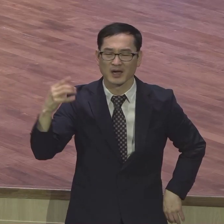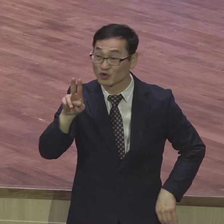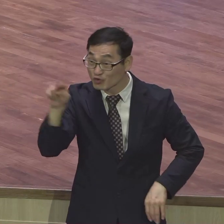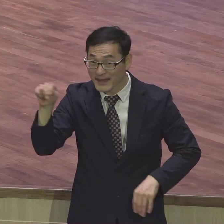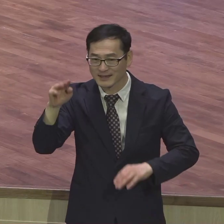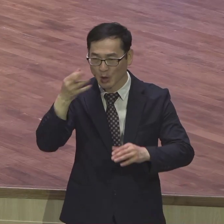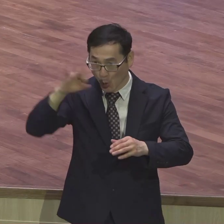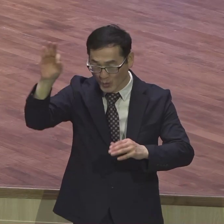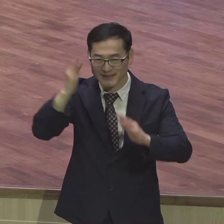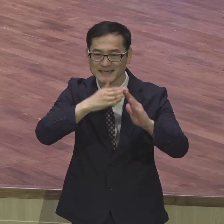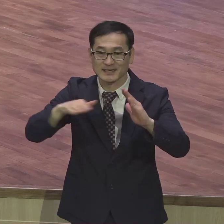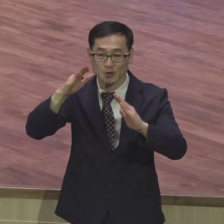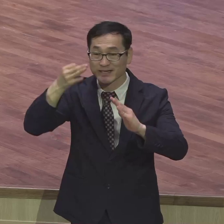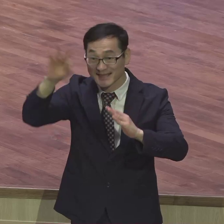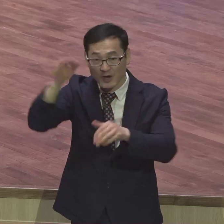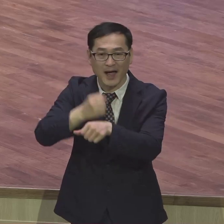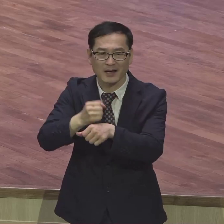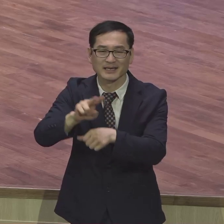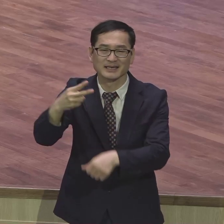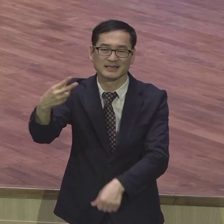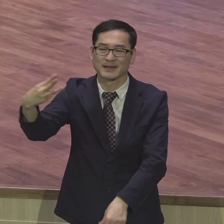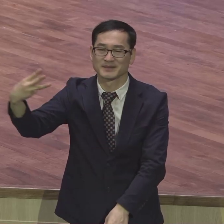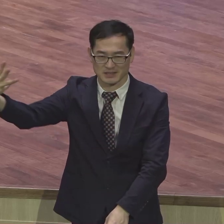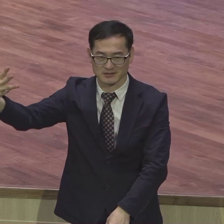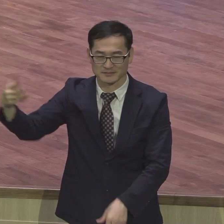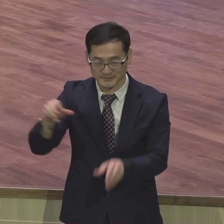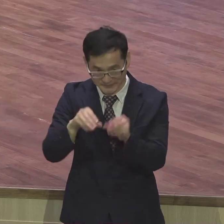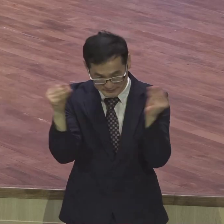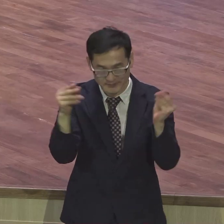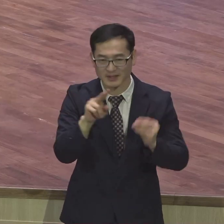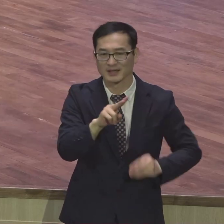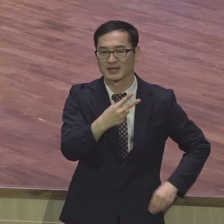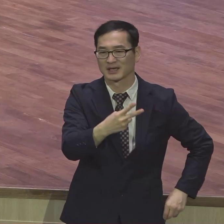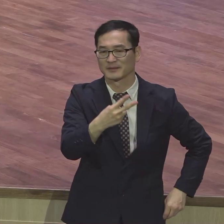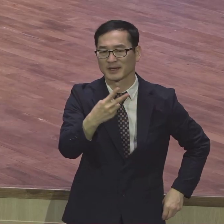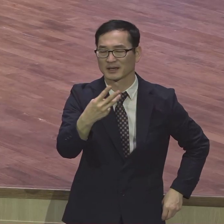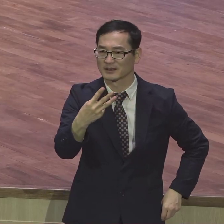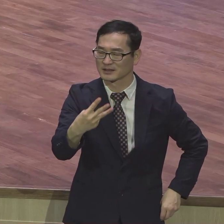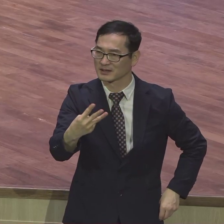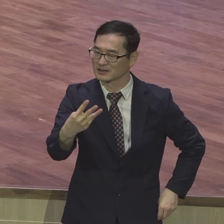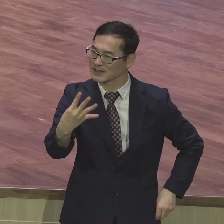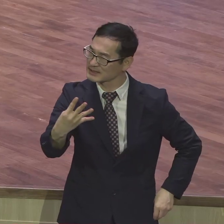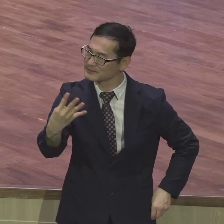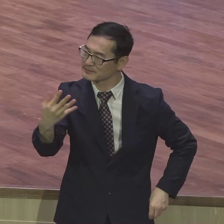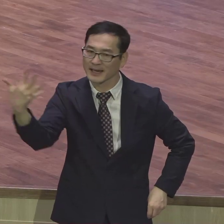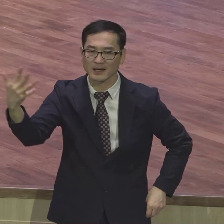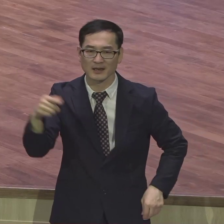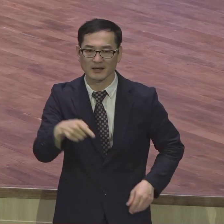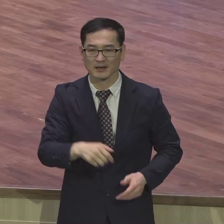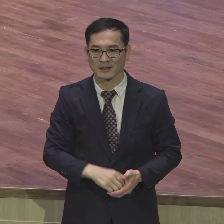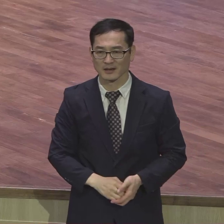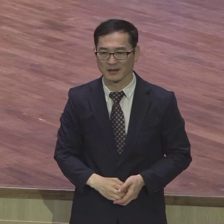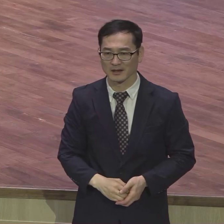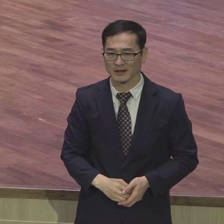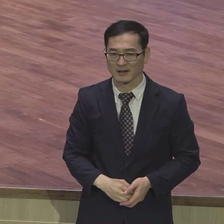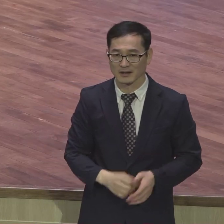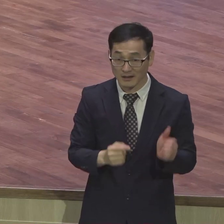다 갔대요 근데 실제로 그렇게까지 방문한 그런 사람도 있어요 왜 하나님이 땅 끝까지 가라 해서 땅 끝 다